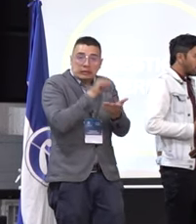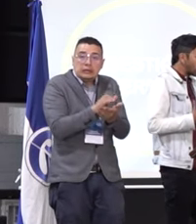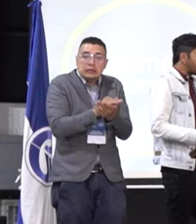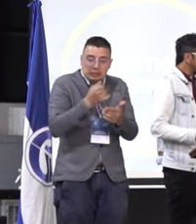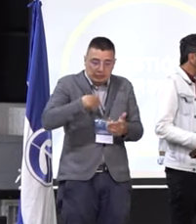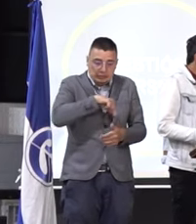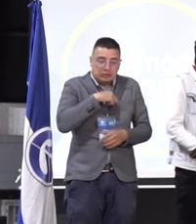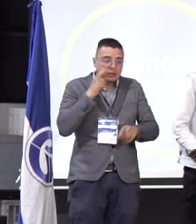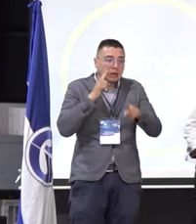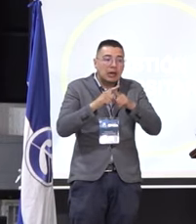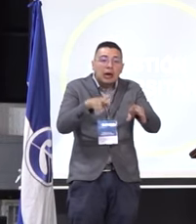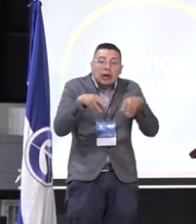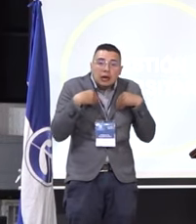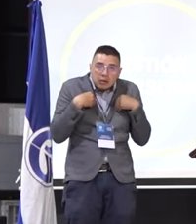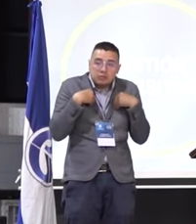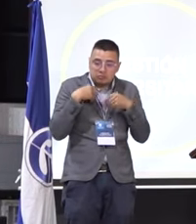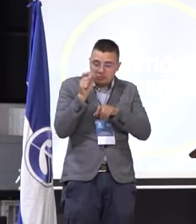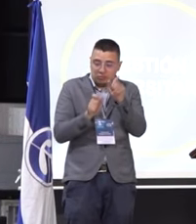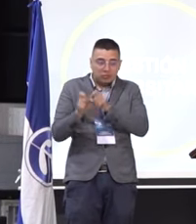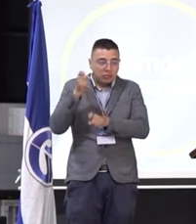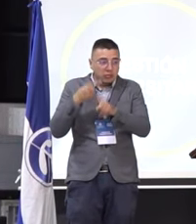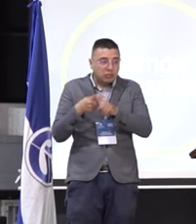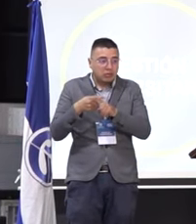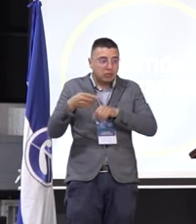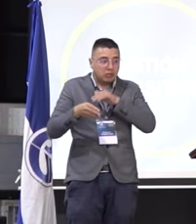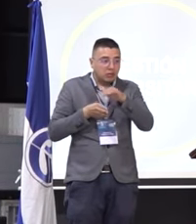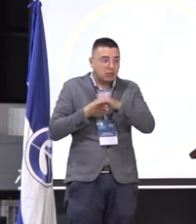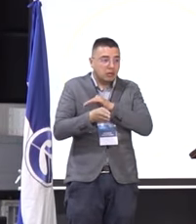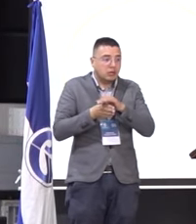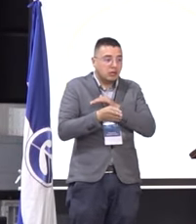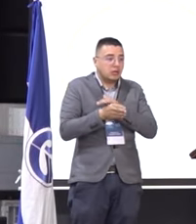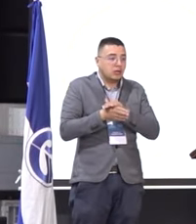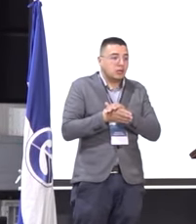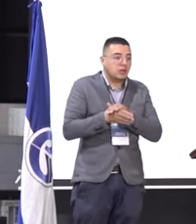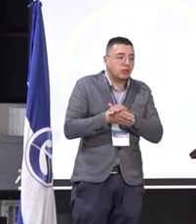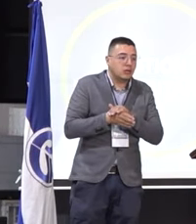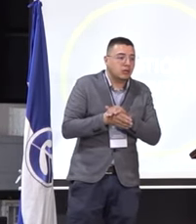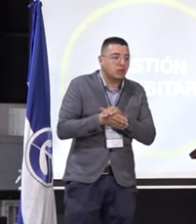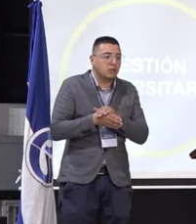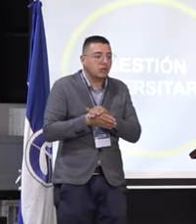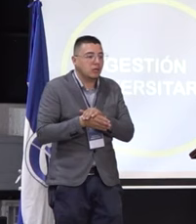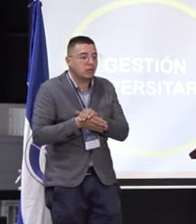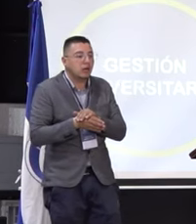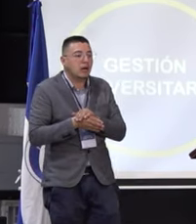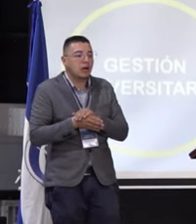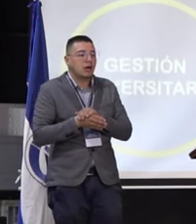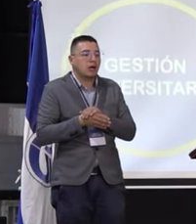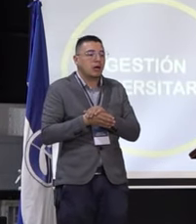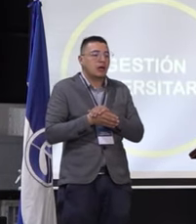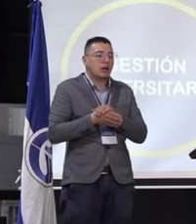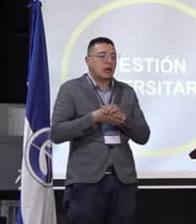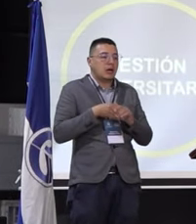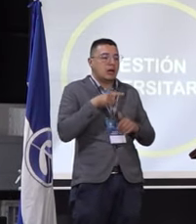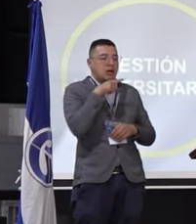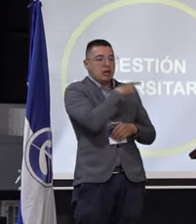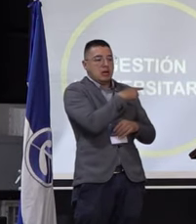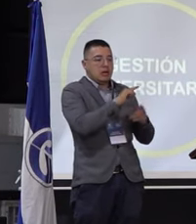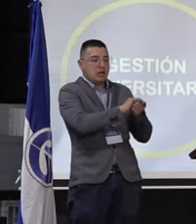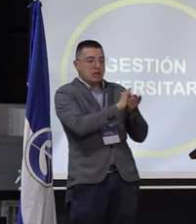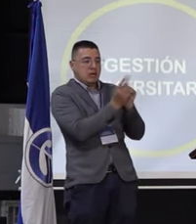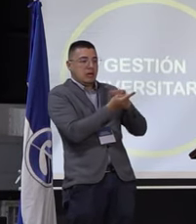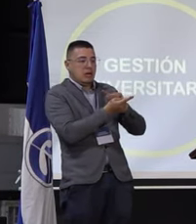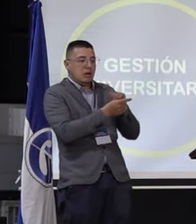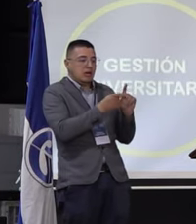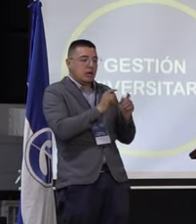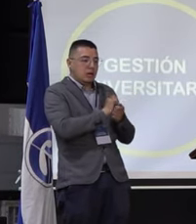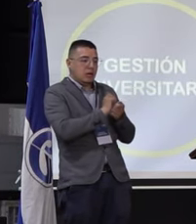asumimos sobre la representación de los egresados y efectivamente decimos la universidad pública tiene que ser ese eje conductor de la transformación de la